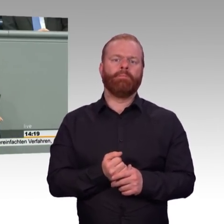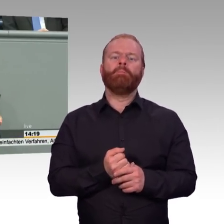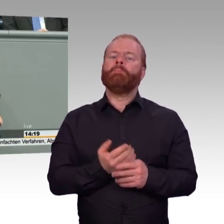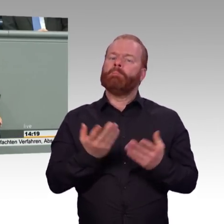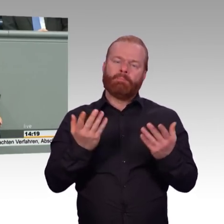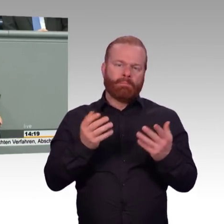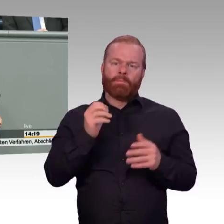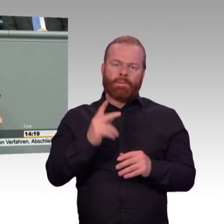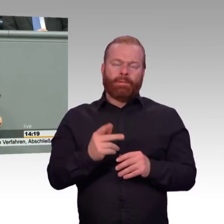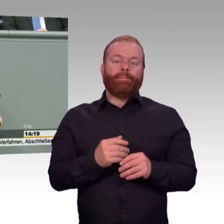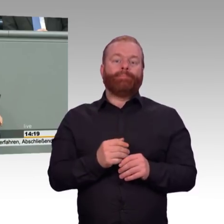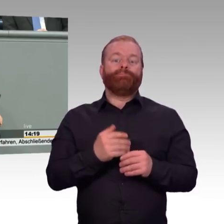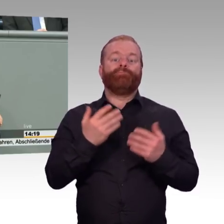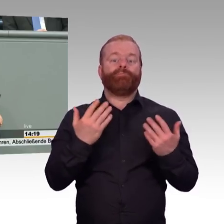verfolgt wird. Ich wollte ein paar letzte,